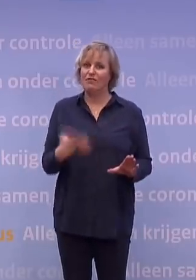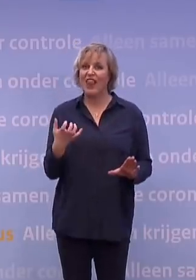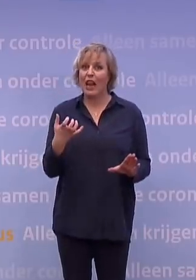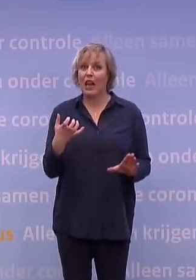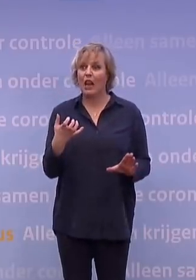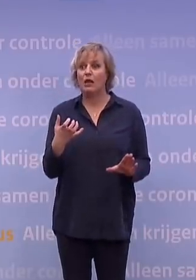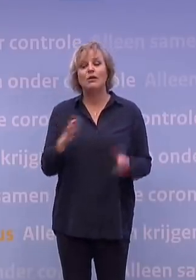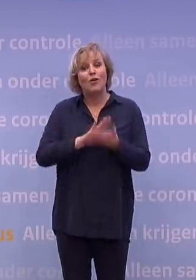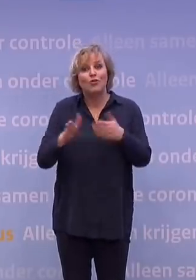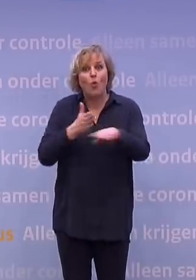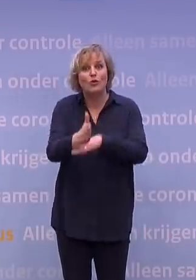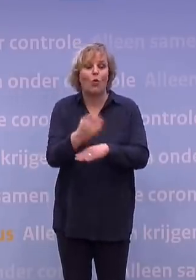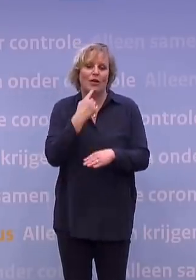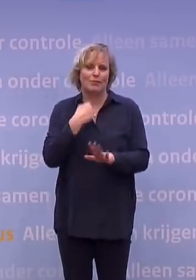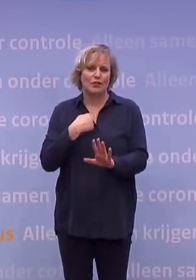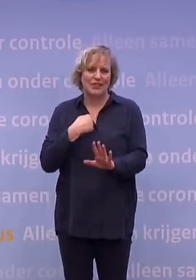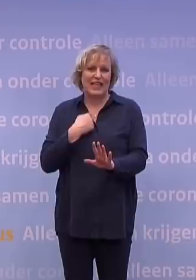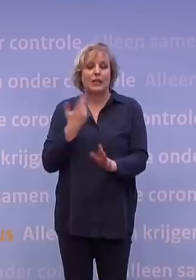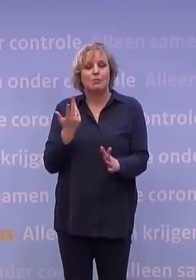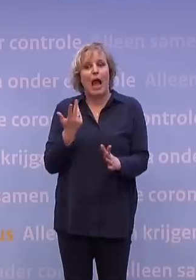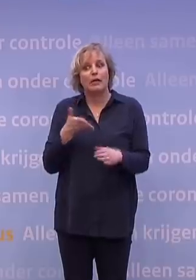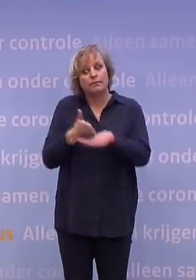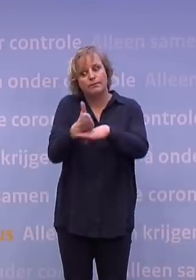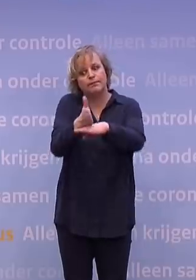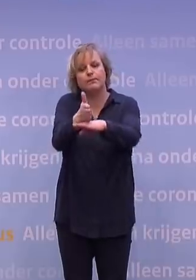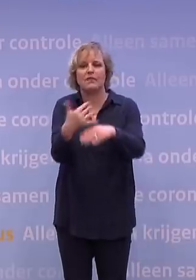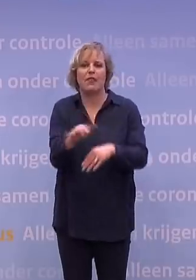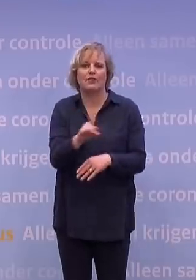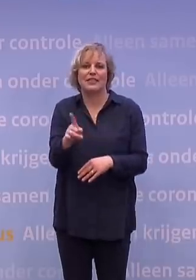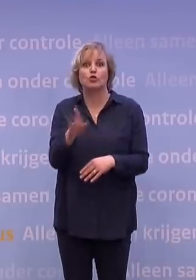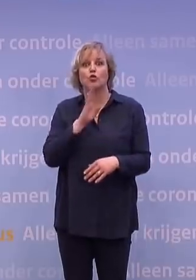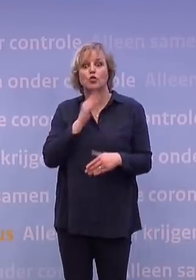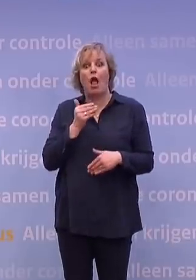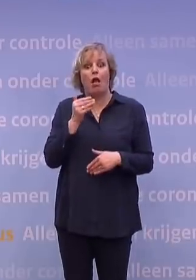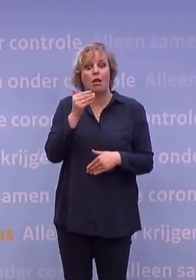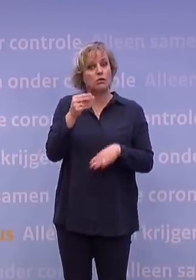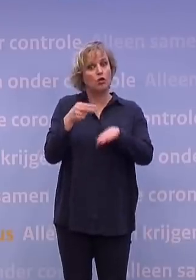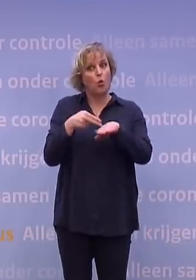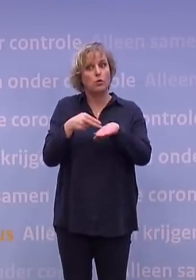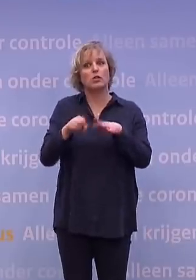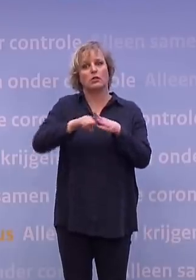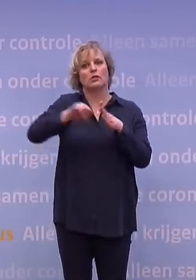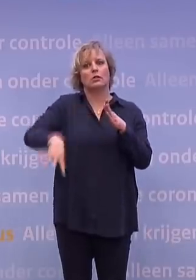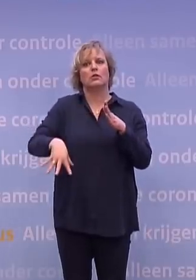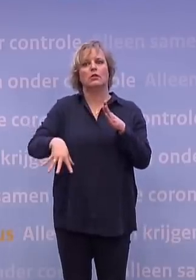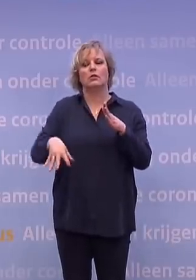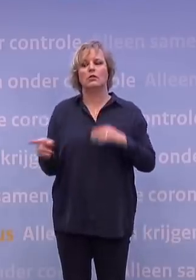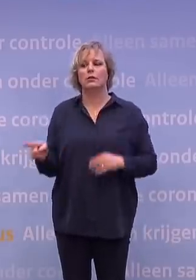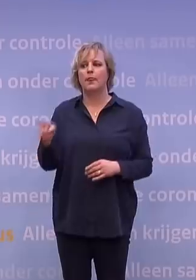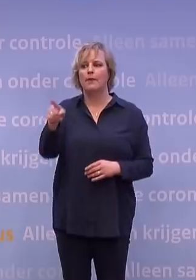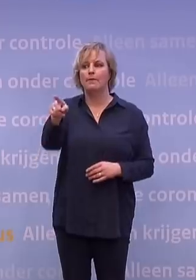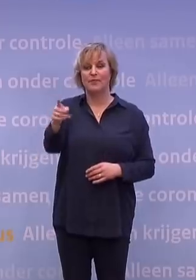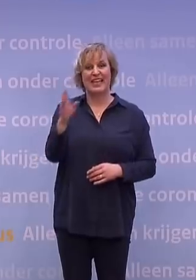maar dat wil je eigenlijk echt niet. Dus dat is de eerste die je als het enigszins kan ook niet meer dan in het pakket wil hebben. Dus eerder nog de